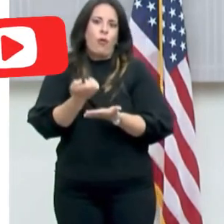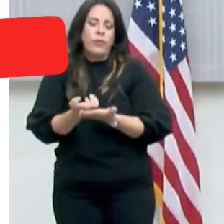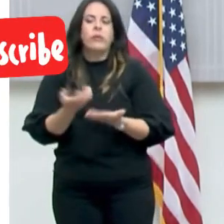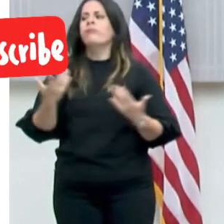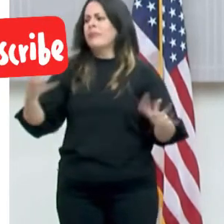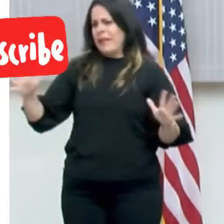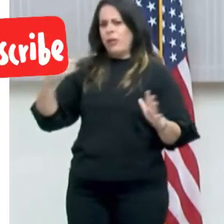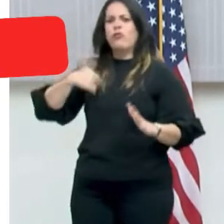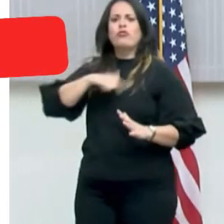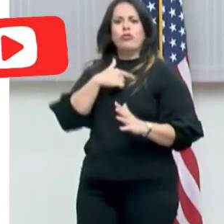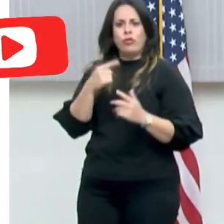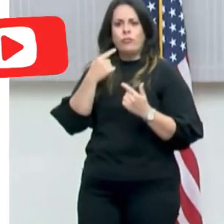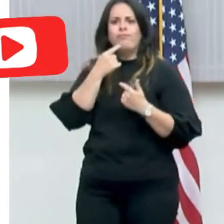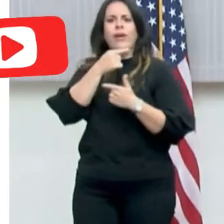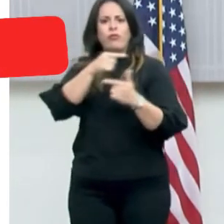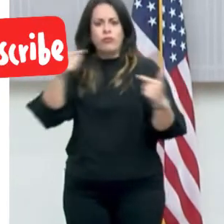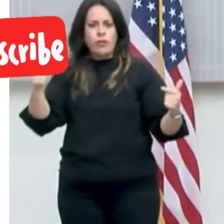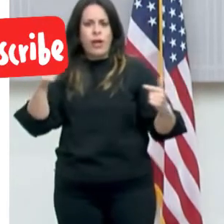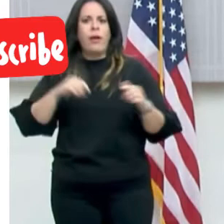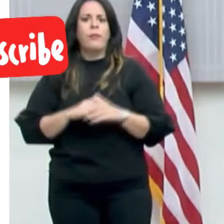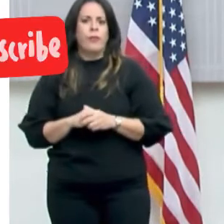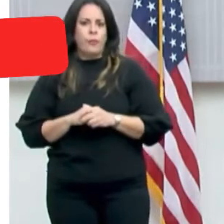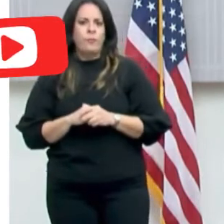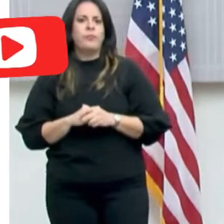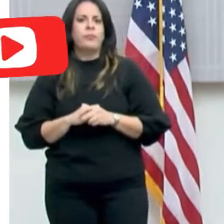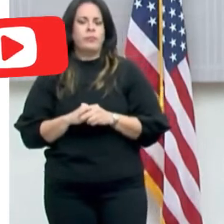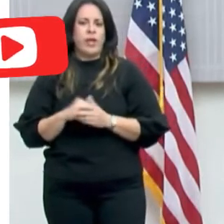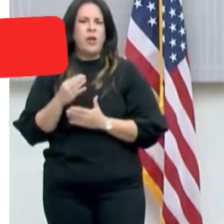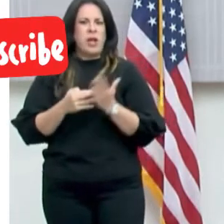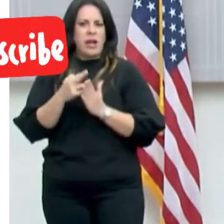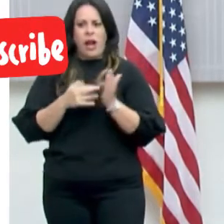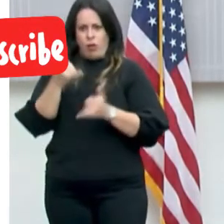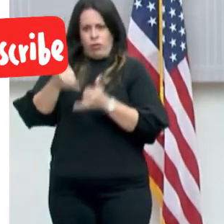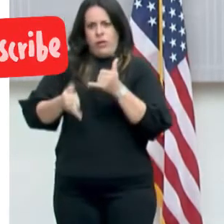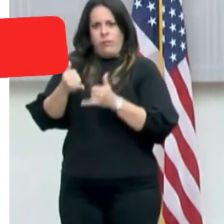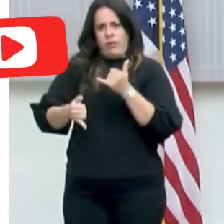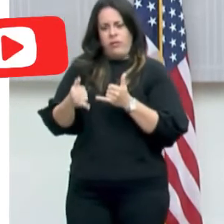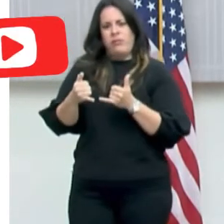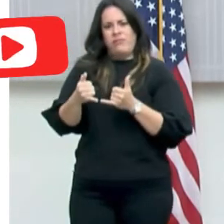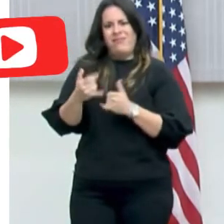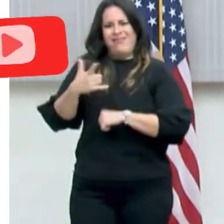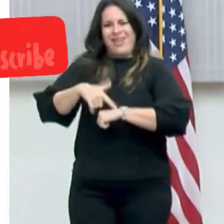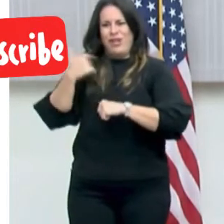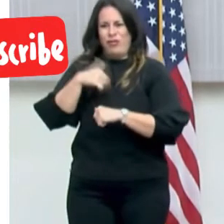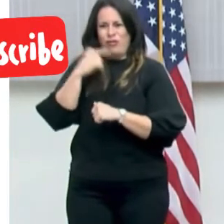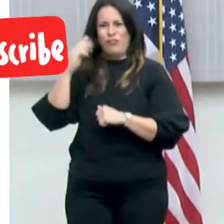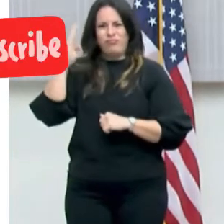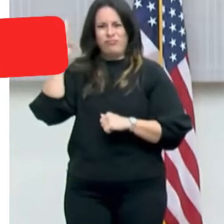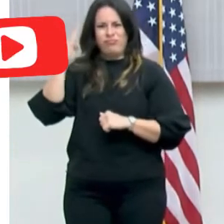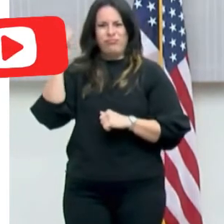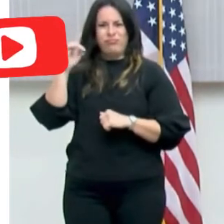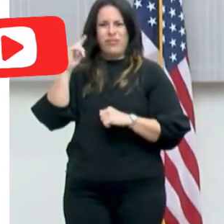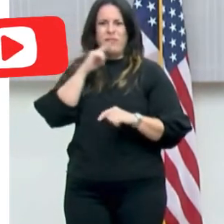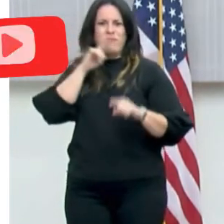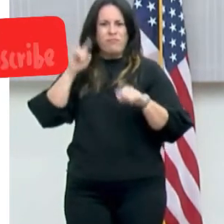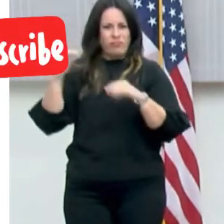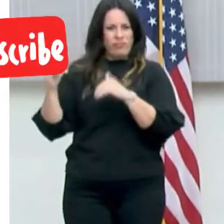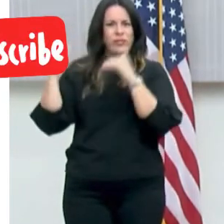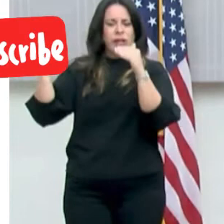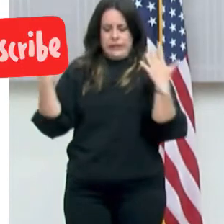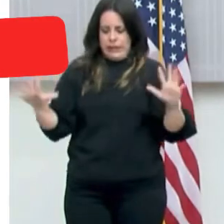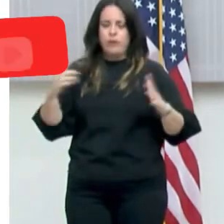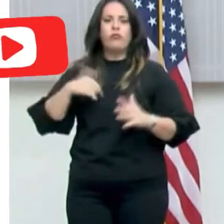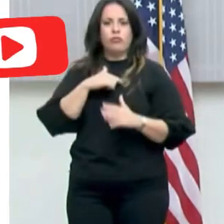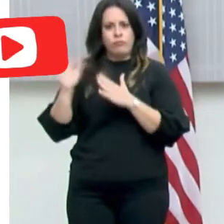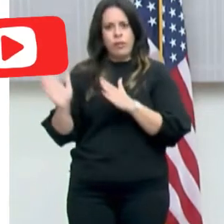medidas que las anunciamos en la última ocasión que emitimos una orden ejecutiva. Tomamos medidas